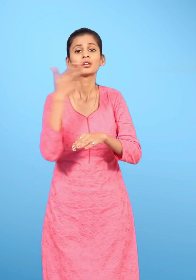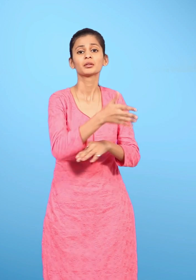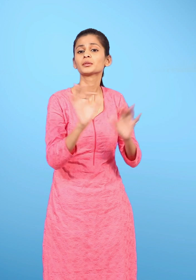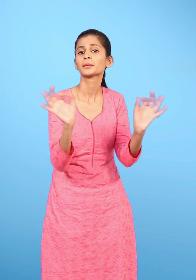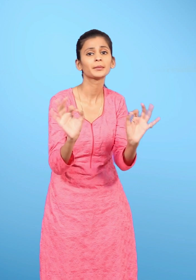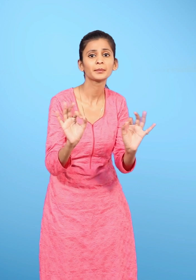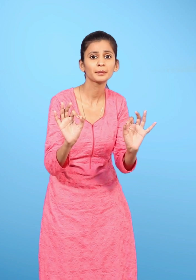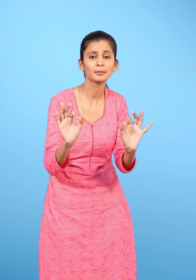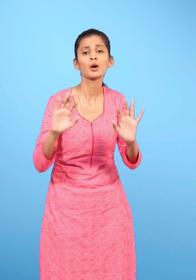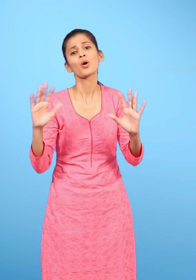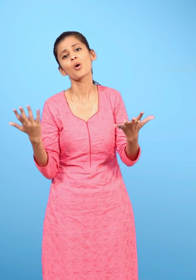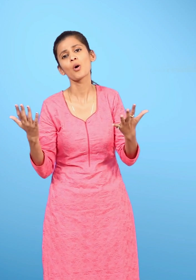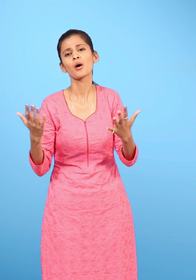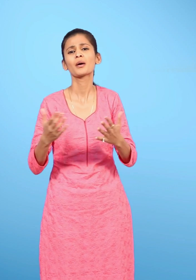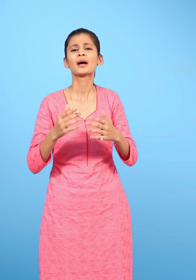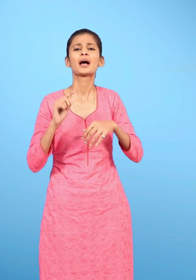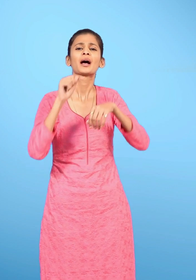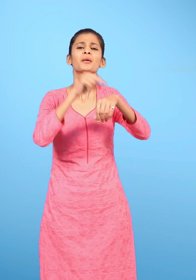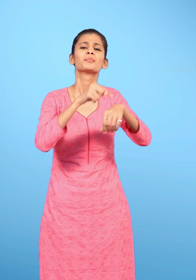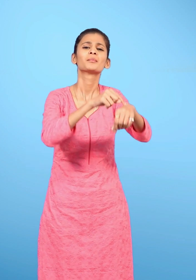या बहुत कम जाता है